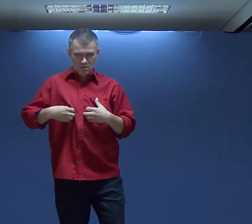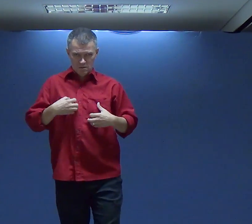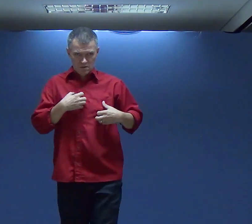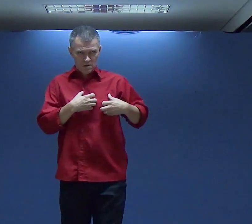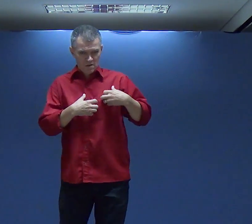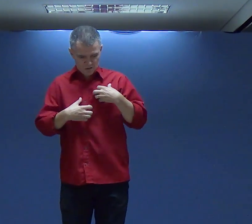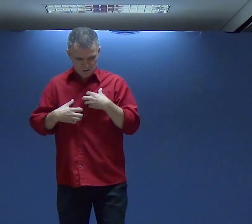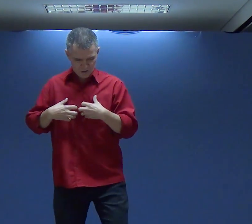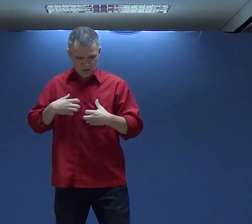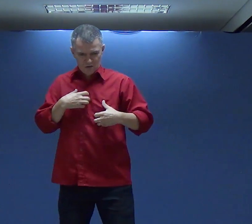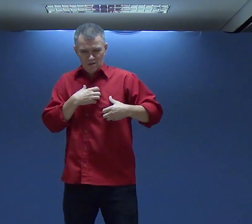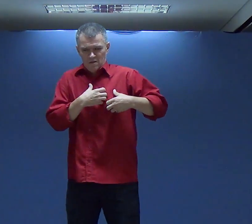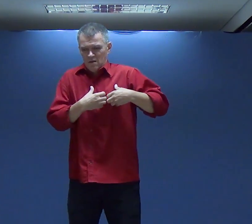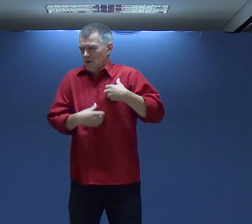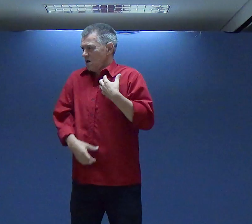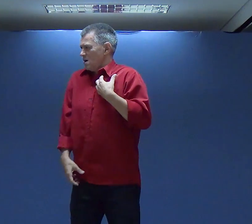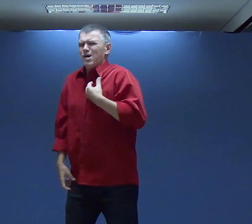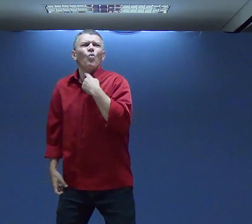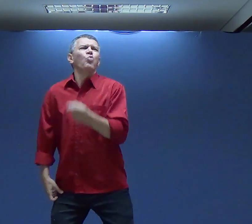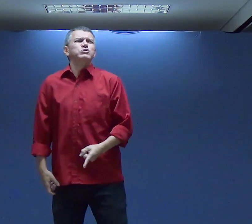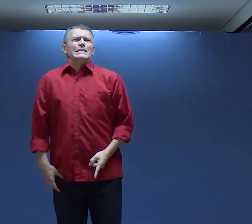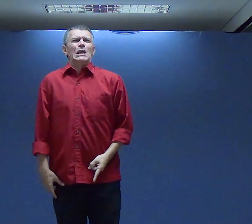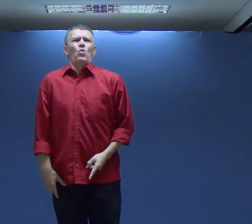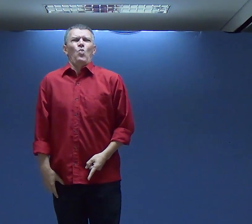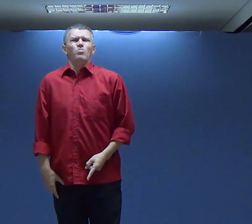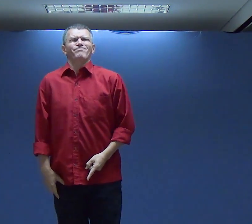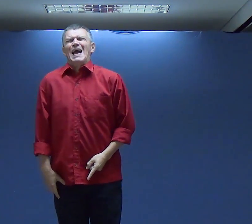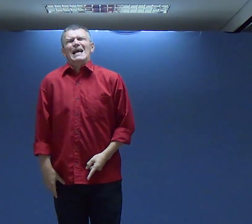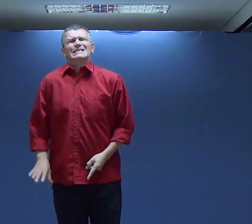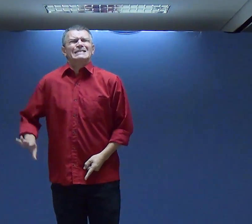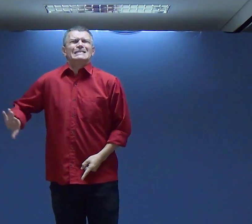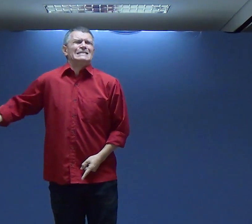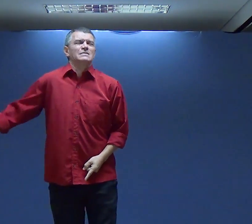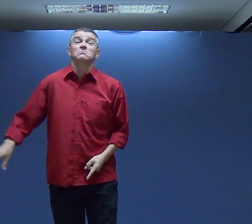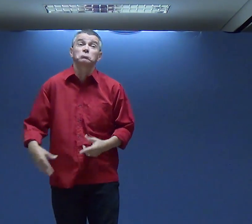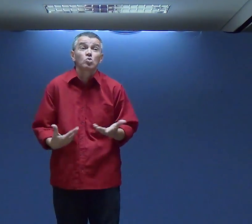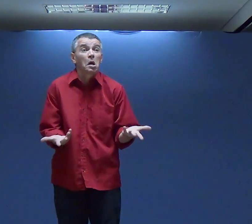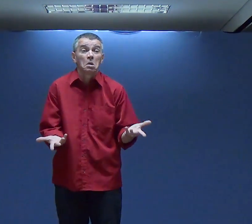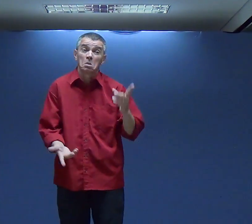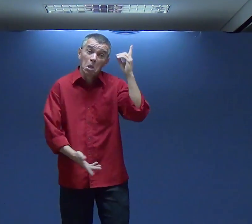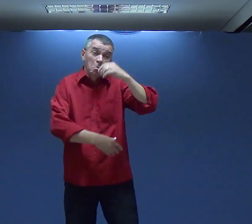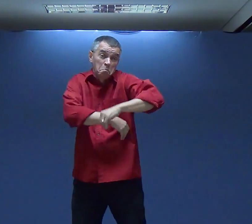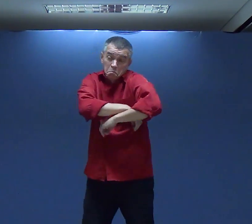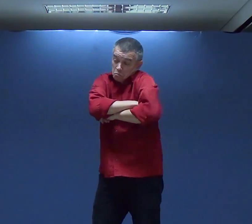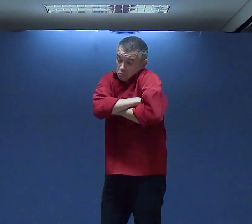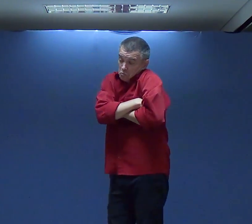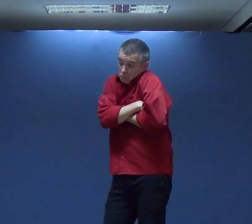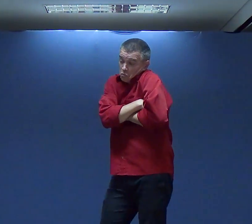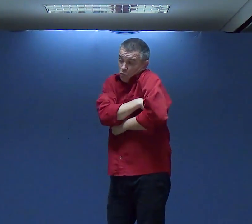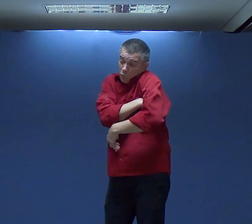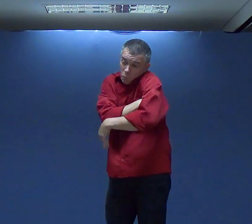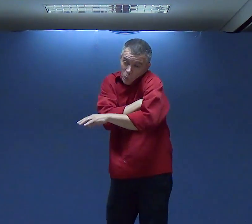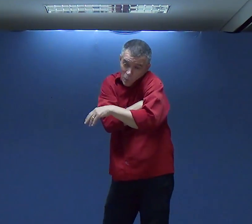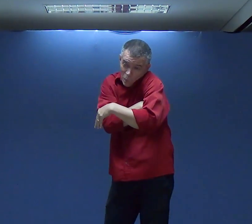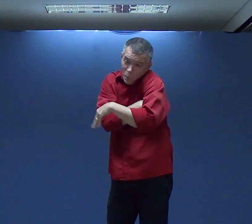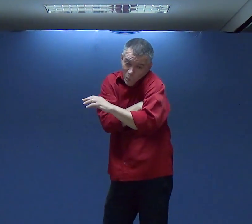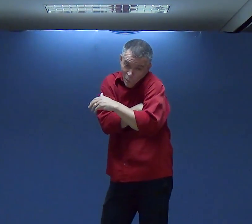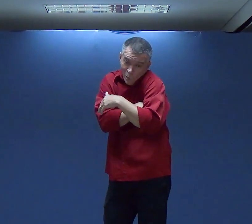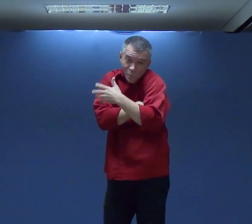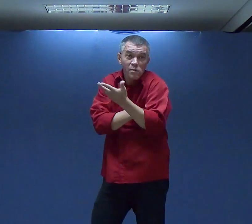Deixe sempre para amanhã Mas sabe aquele sentimento Horrível De angústia Fica desmantado E Deus Parece